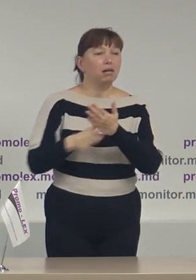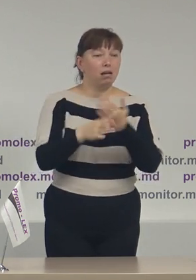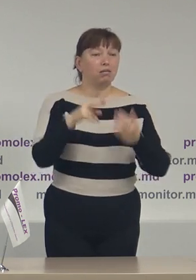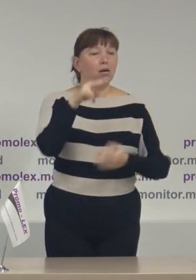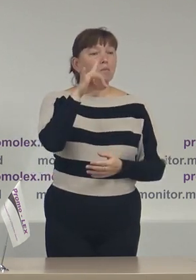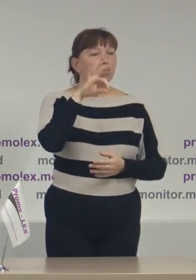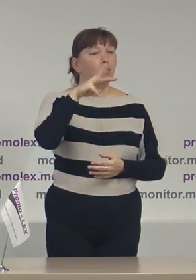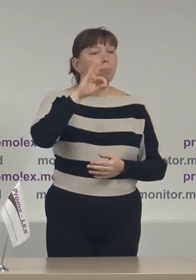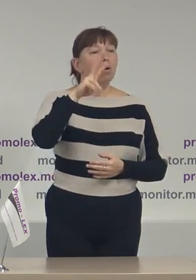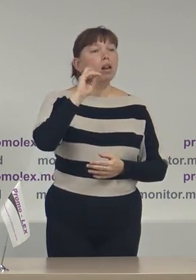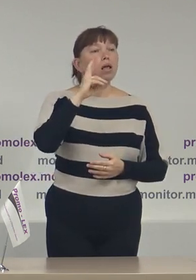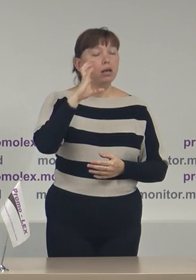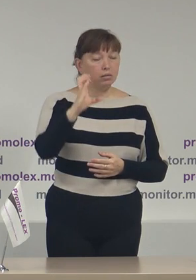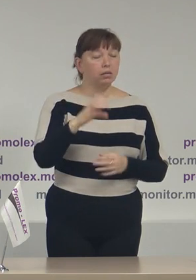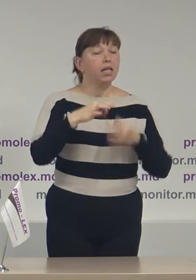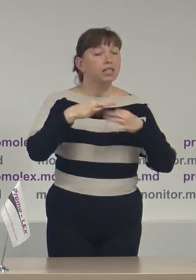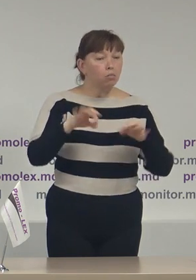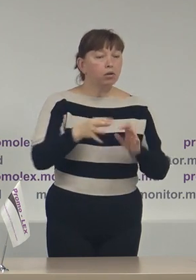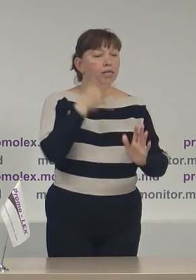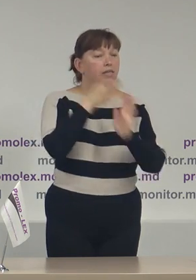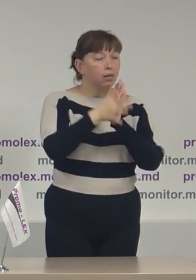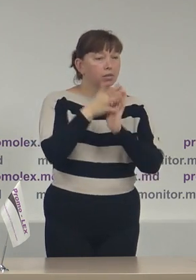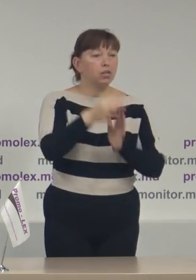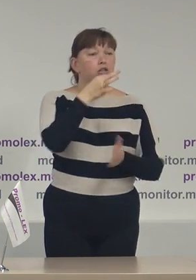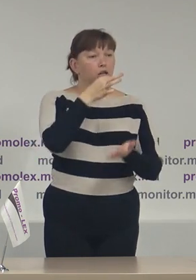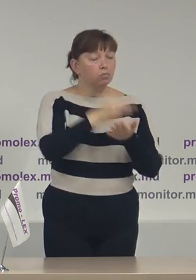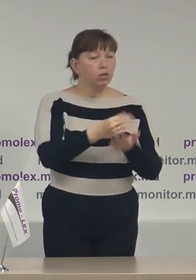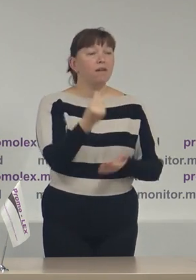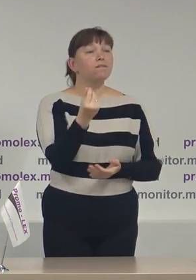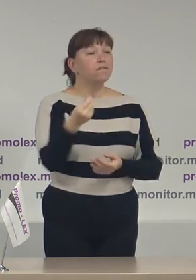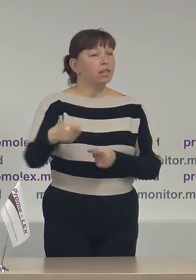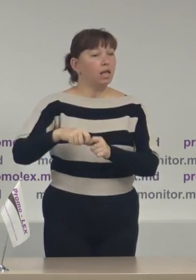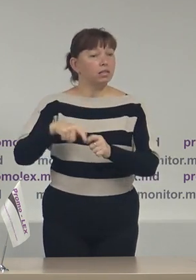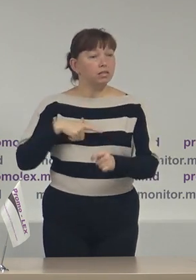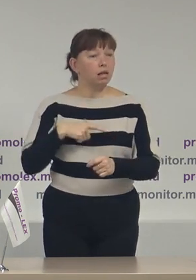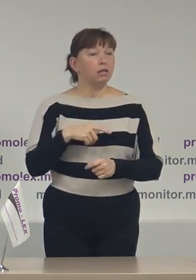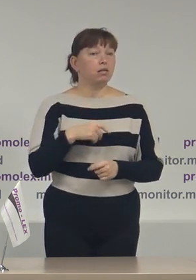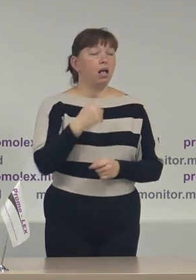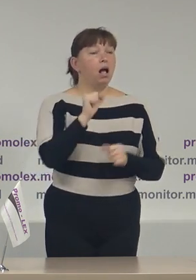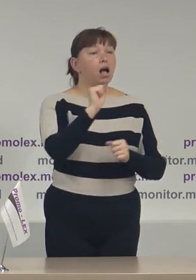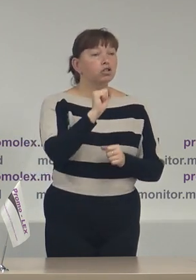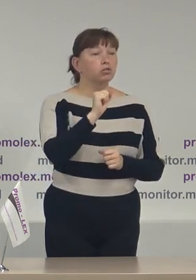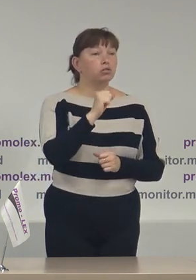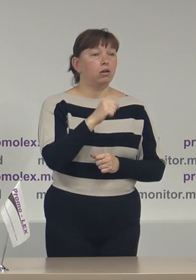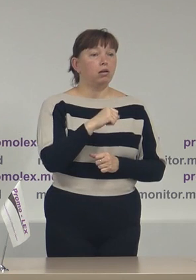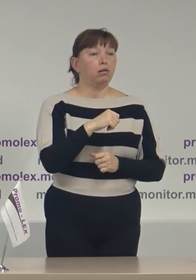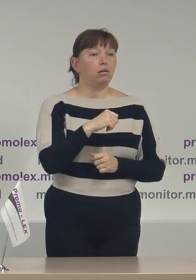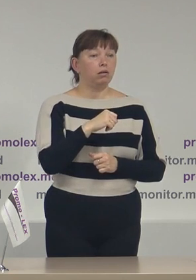din cadrul programul Democrației Transparență și Responsabilitate finanțat de Agenția S.O.A.